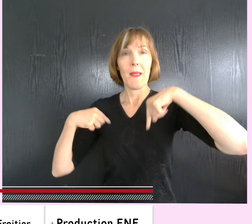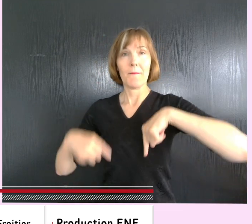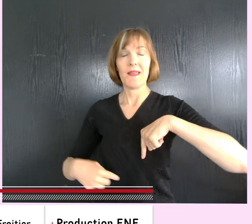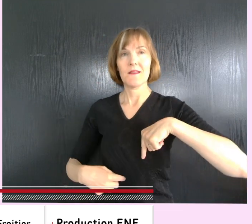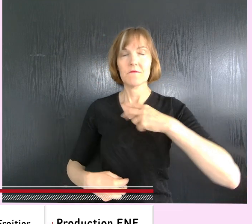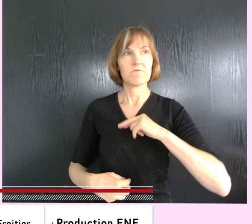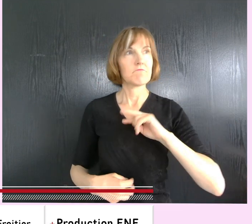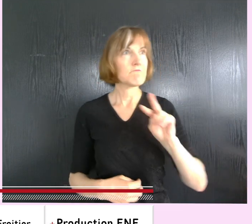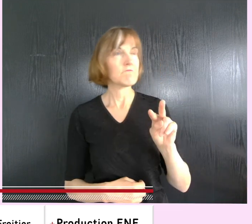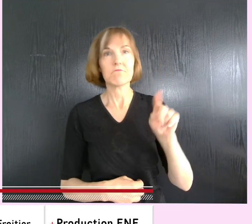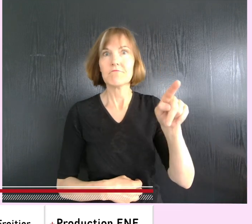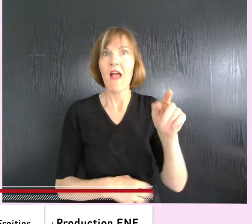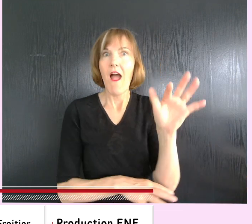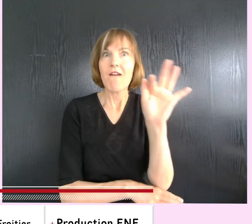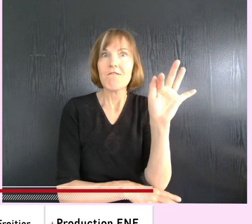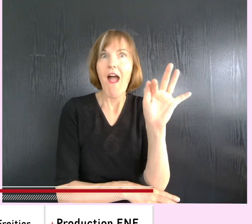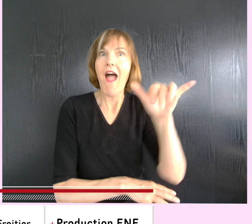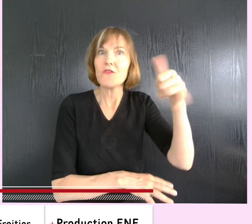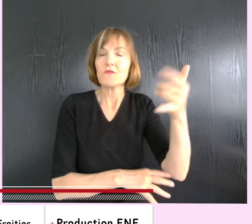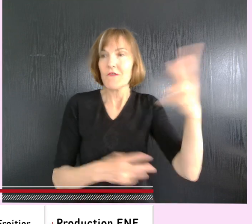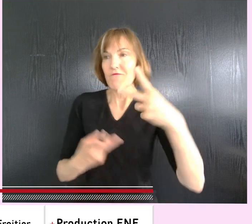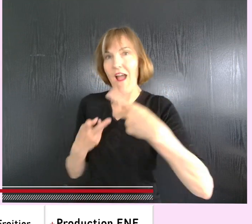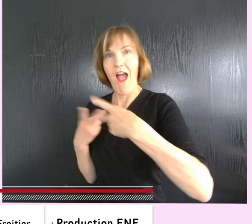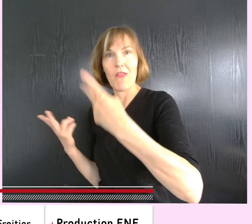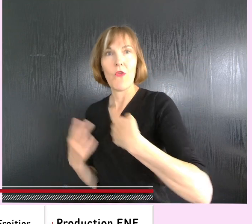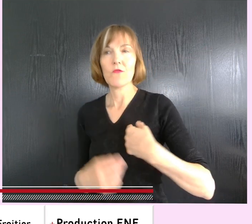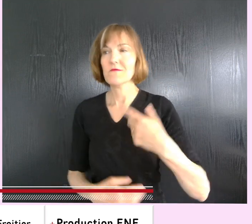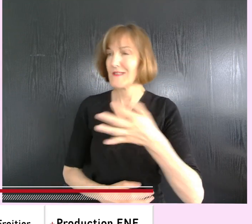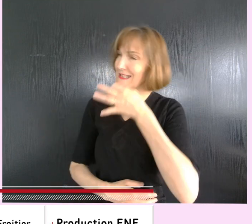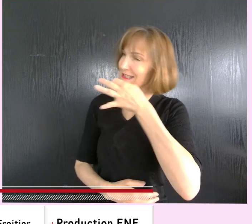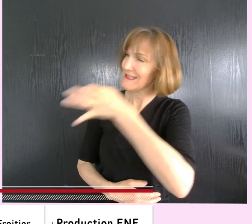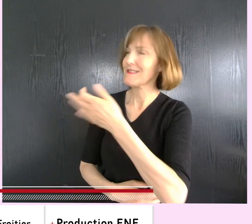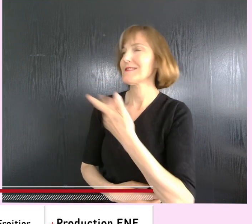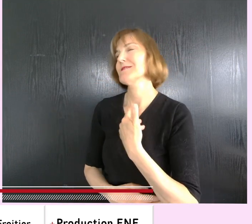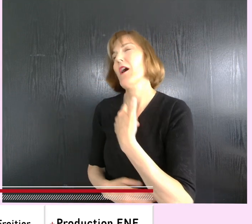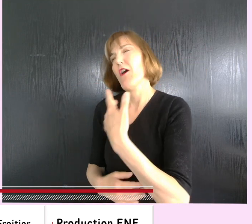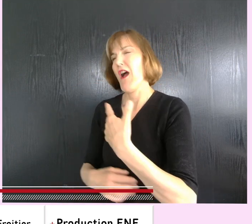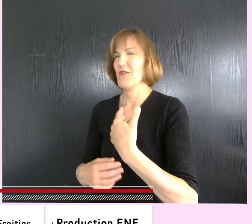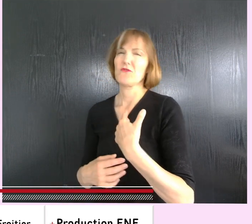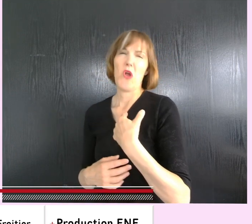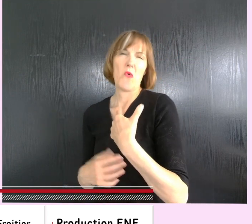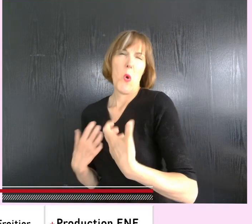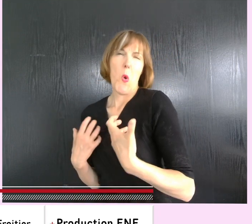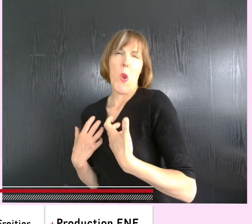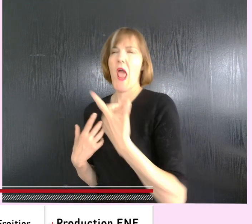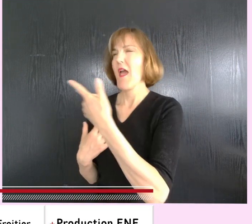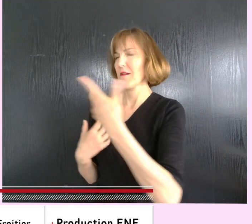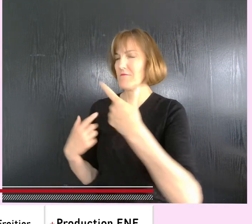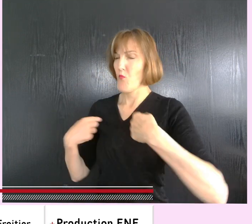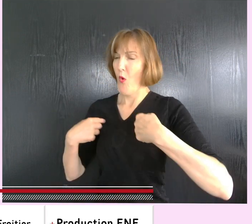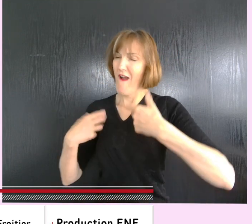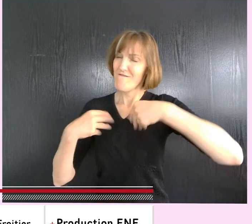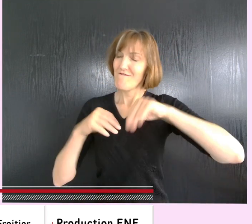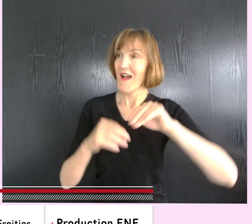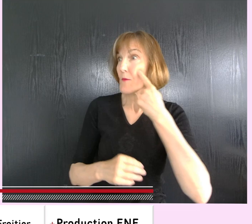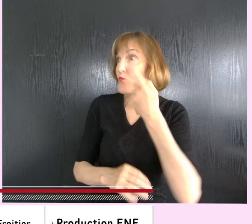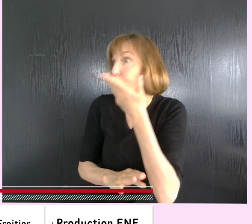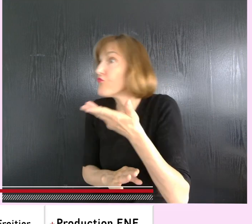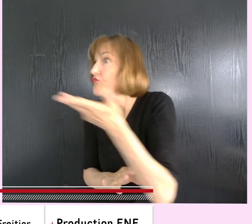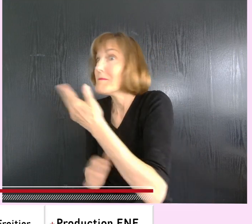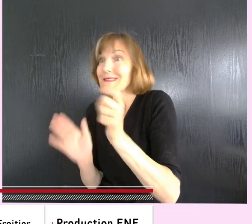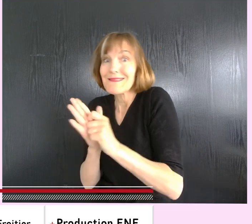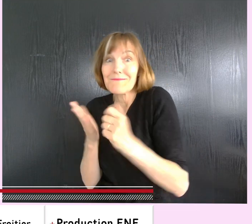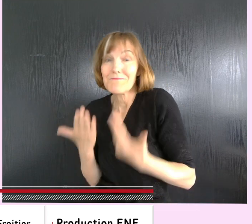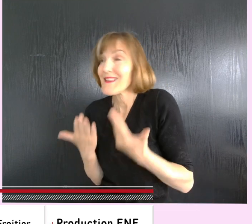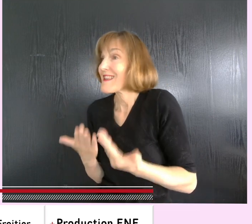annoncer qu'il est leur frère, Joseph. Et il leur dit, ne soyez pas fâchés de m'avoir vendu. C'est